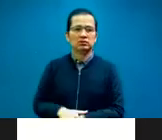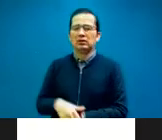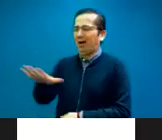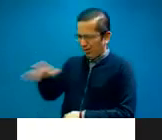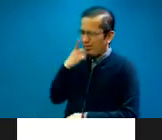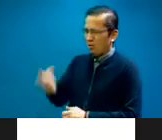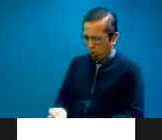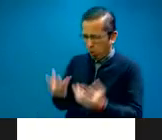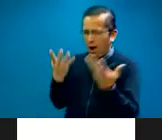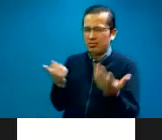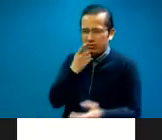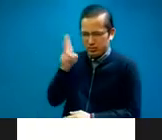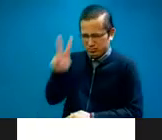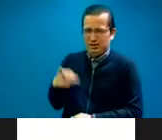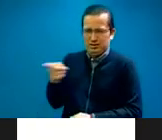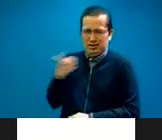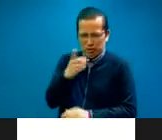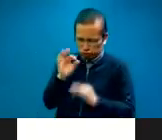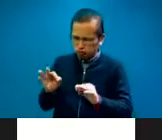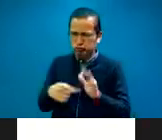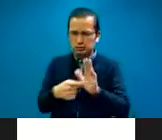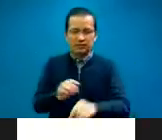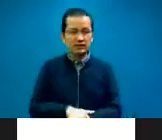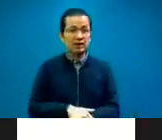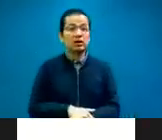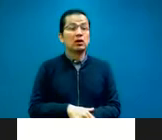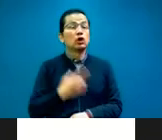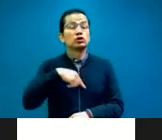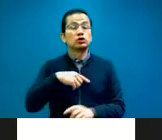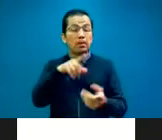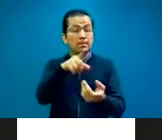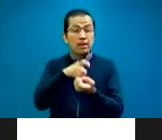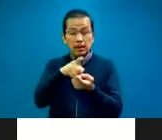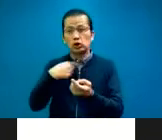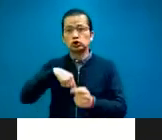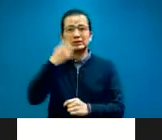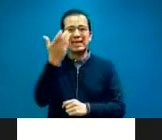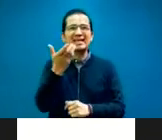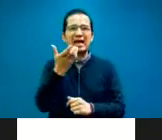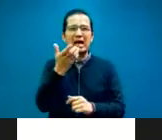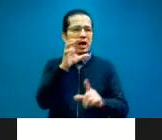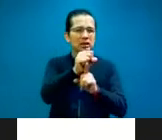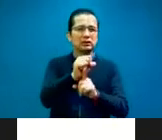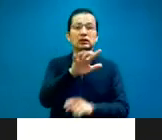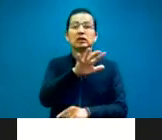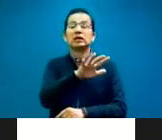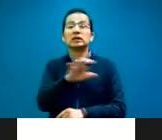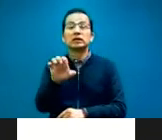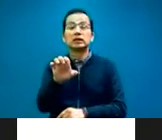en tres días juntar más de medio millón de pesos con puro donativo de traducción. Sí, juntamos, la meta eran 510, 500,